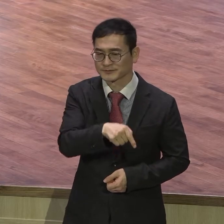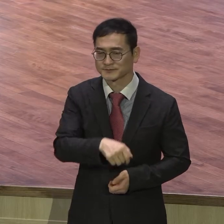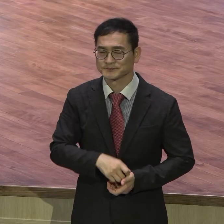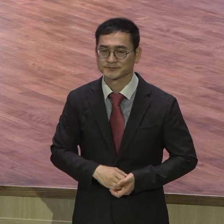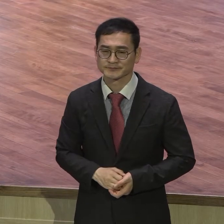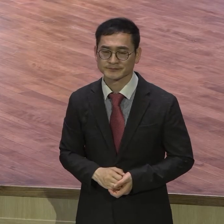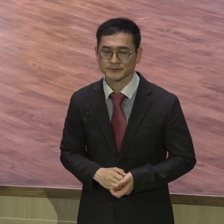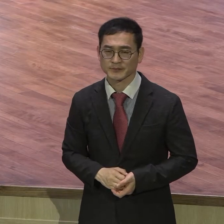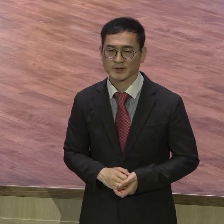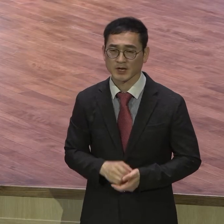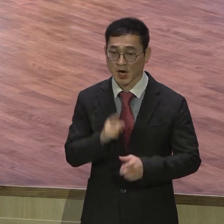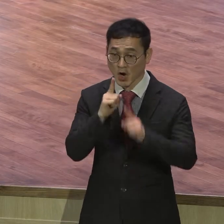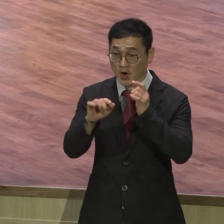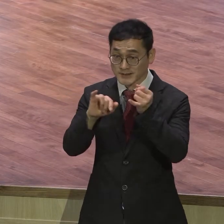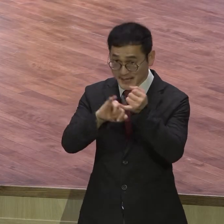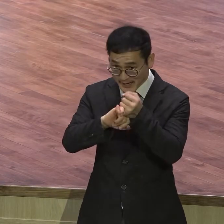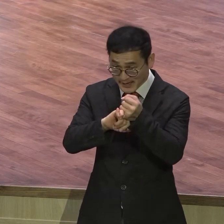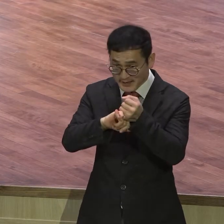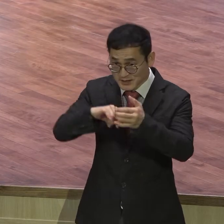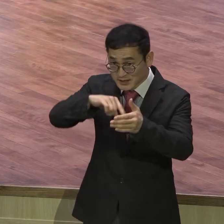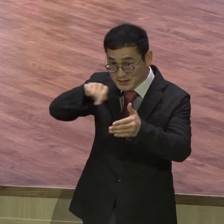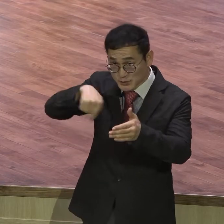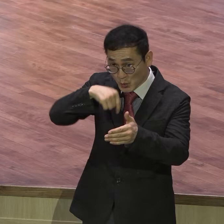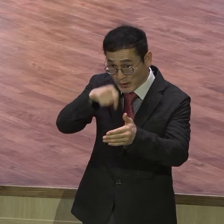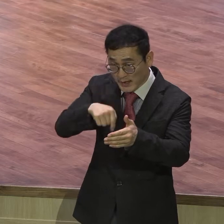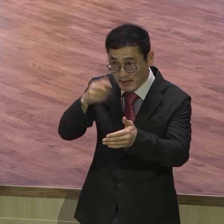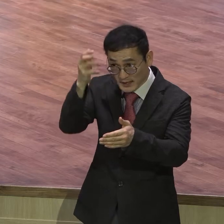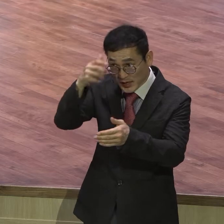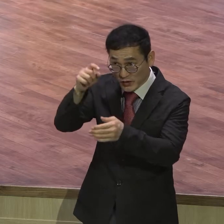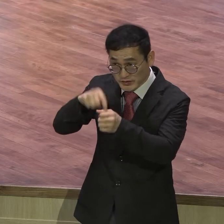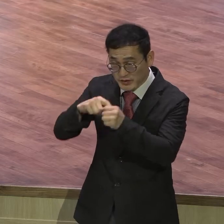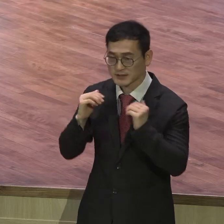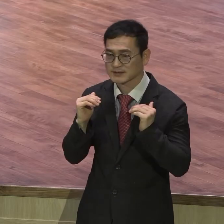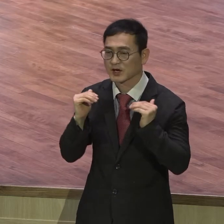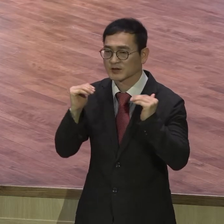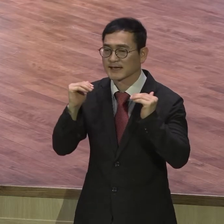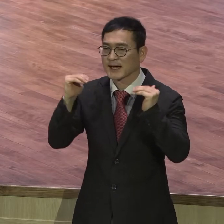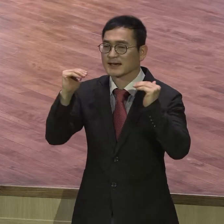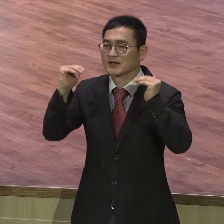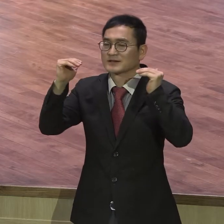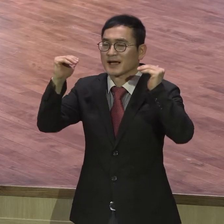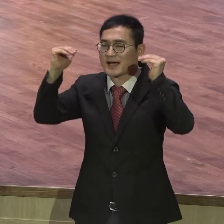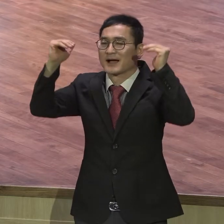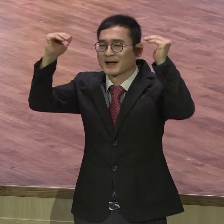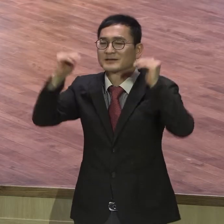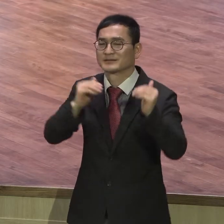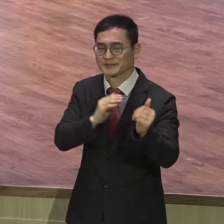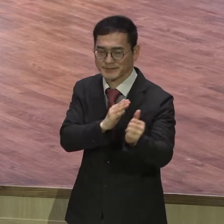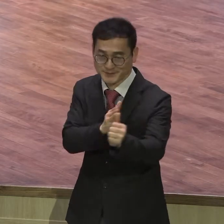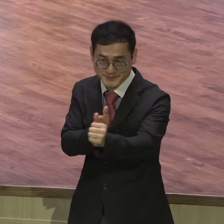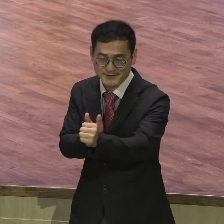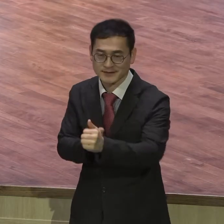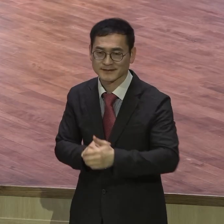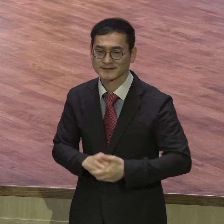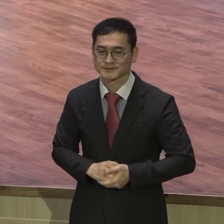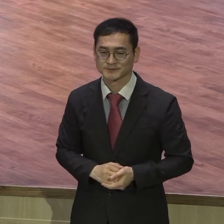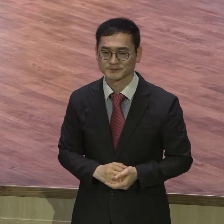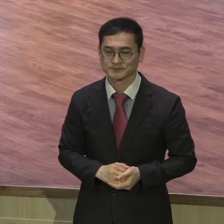흐름 가운데 있는 삶을 살면서 영적 성장을 이루시기를 제목으로 주부합니다 결론입니다